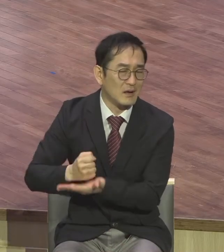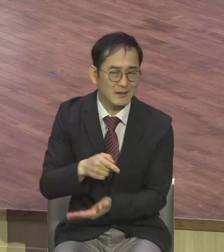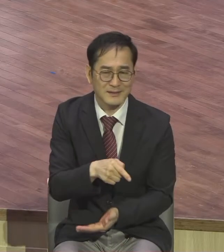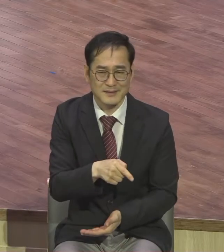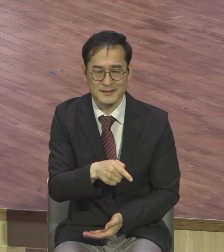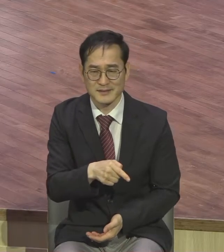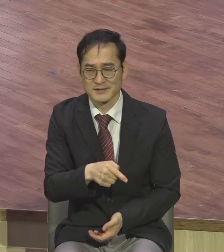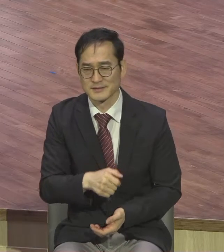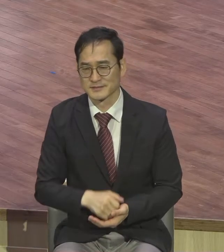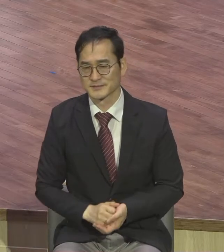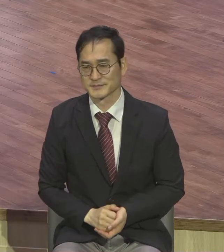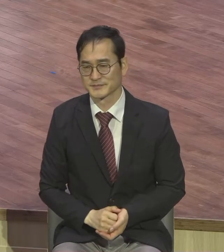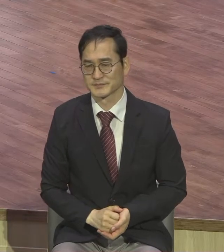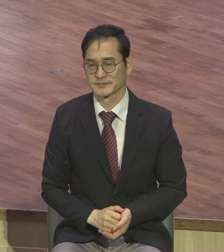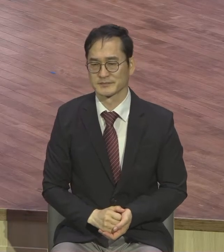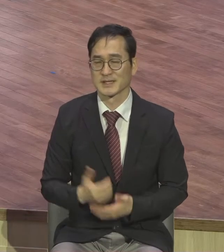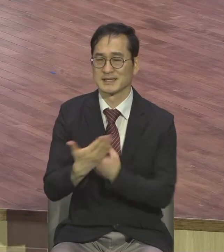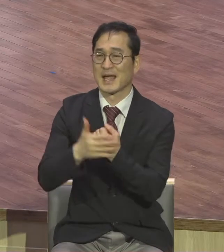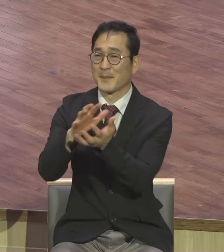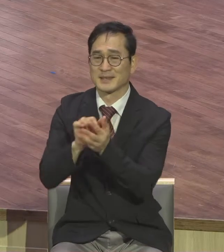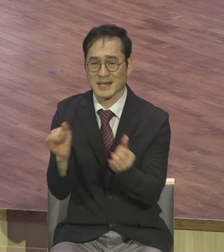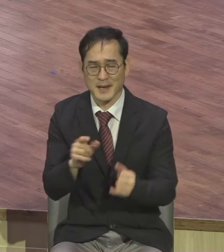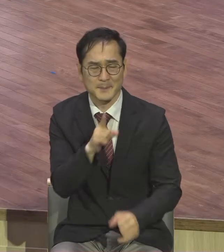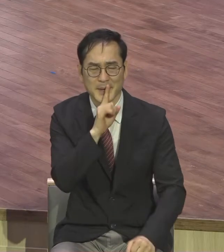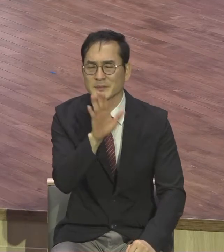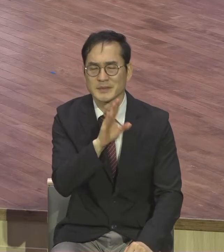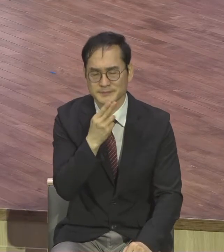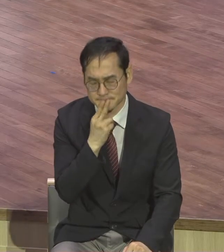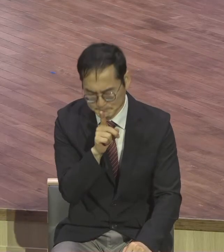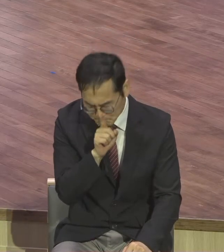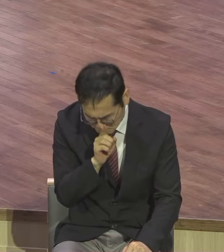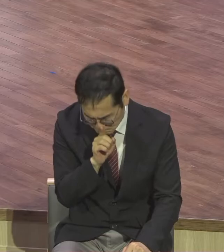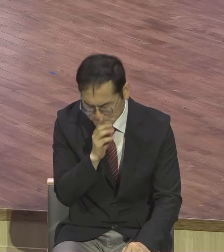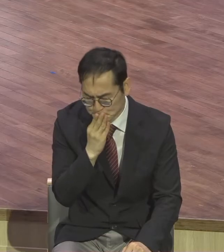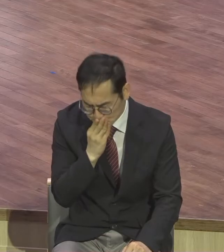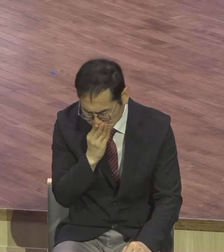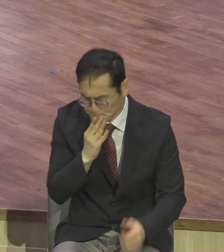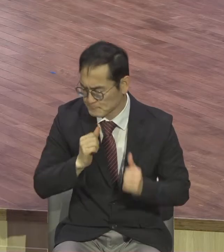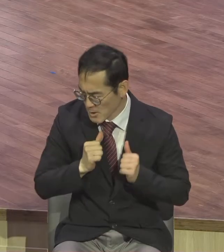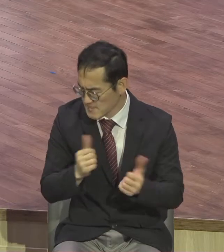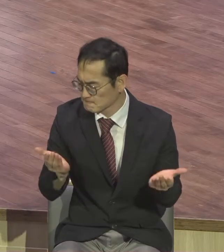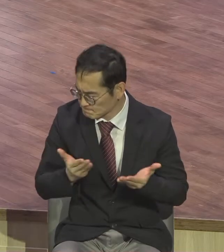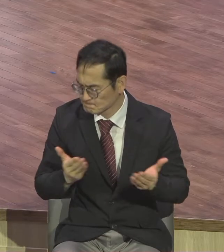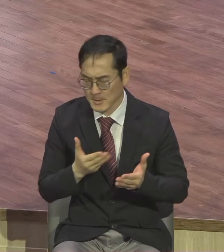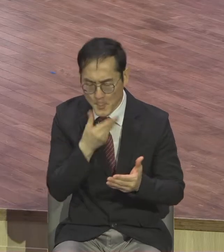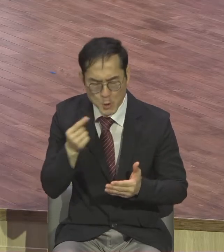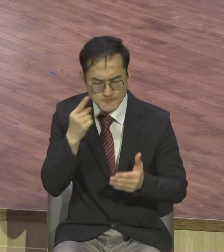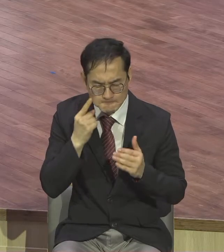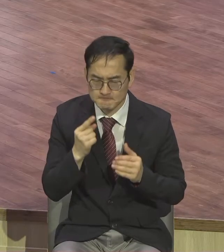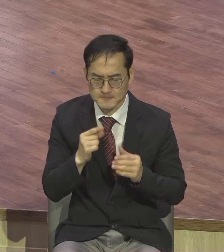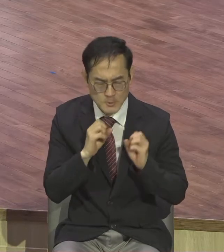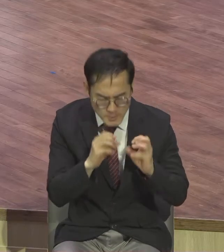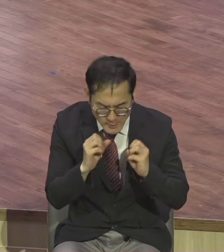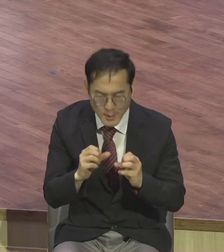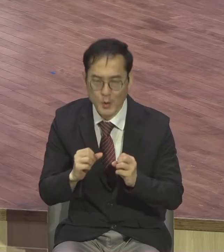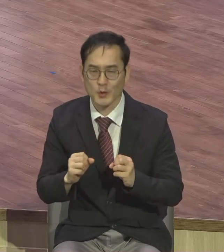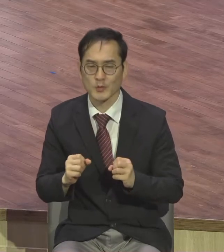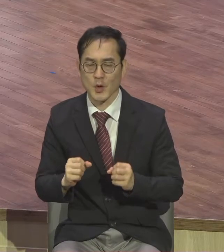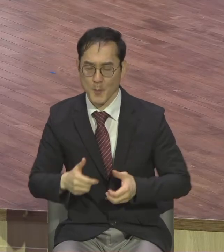뭐가 복잡해요 지가 복잡하지 보금은 복잡하지 않습니다 전혀 복잡하지 않습니다 아멘